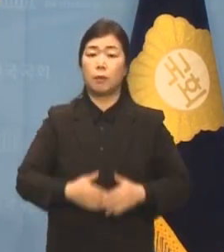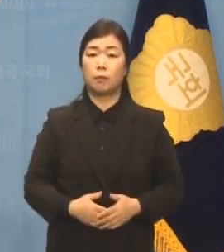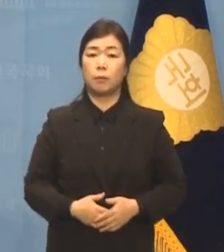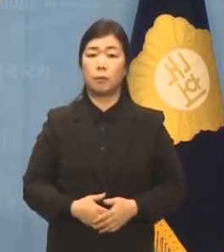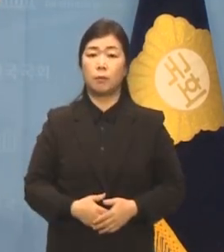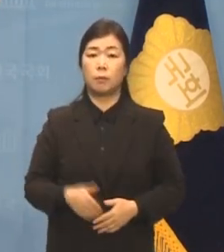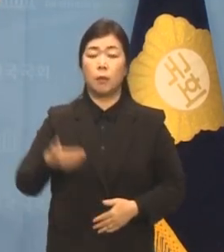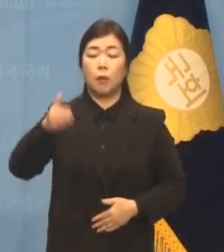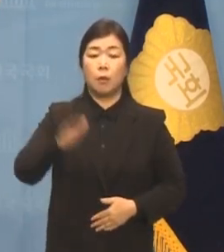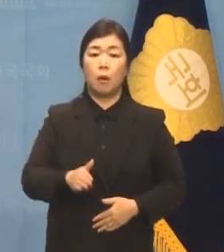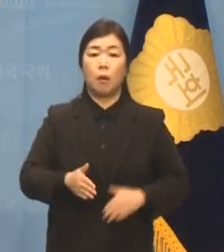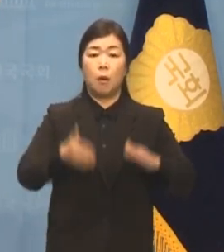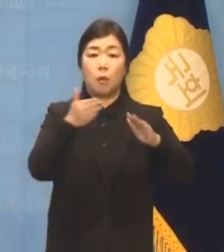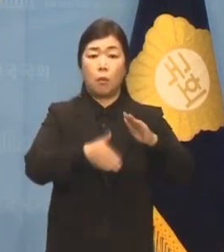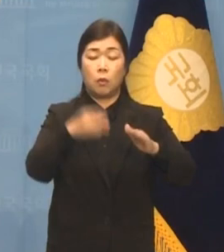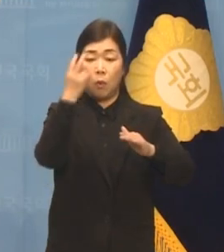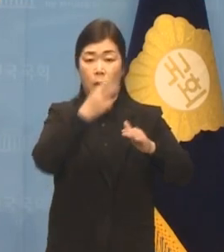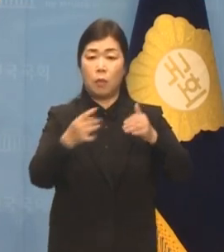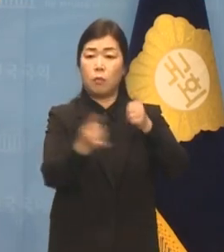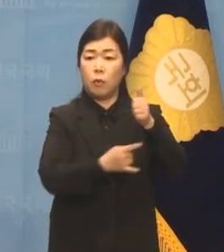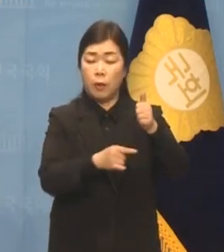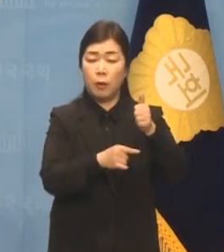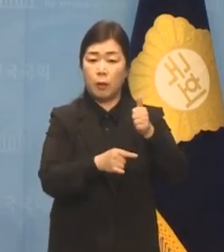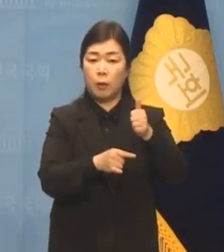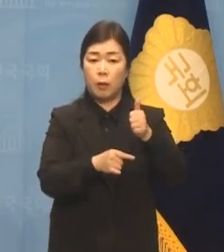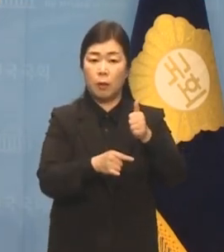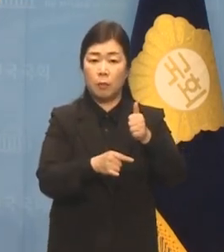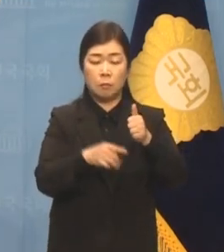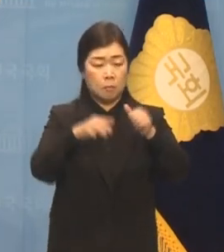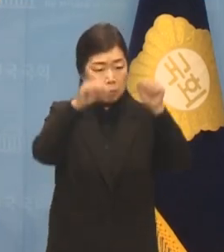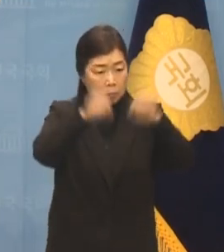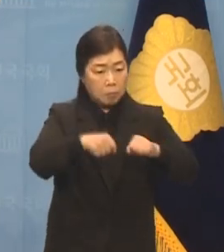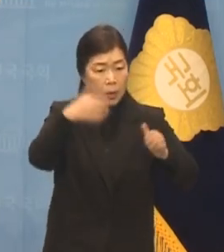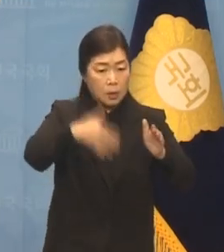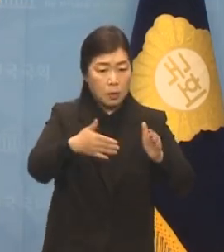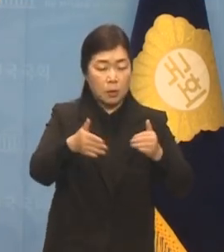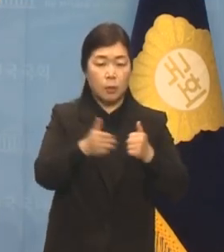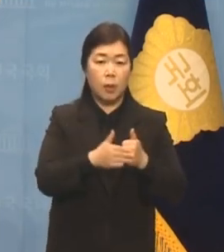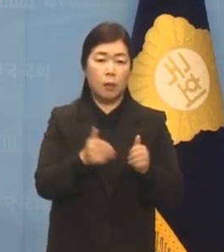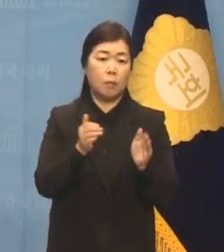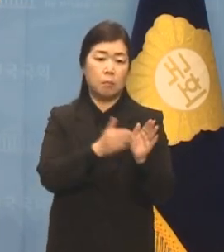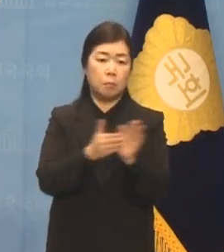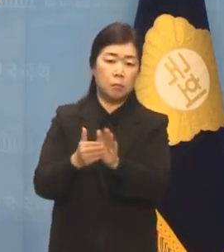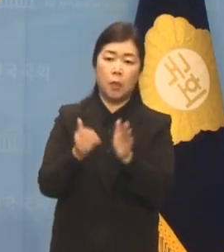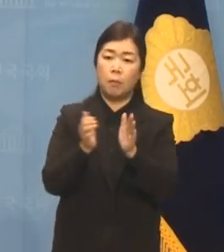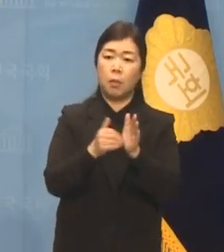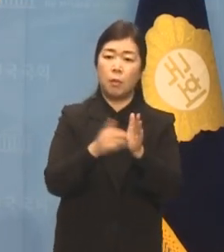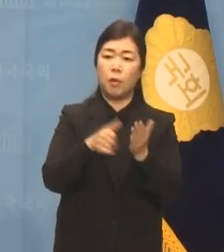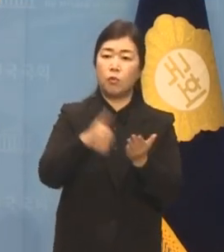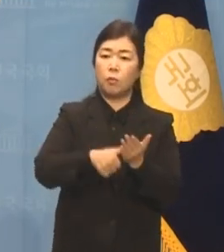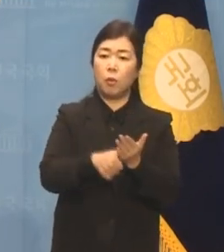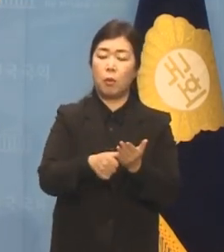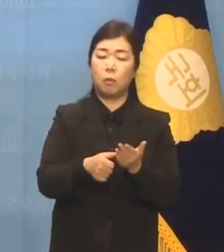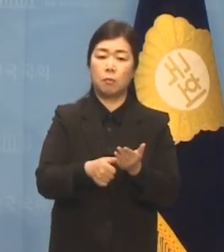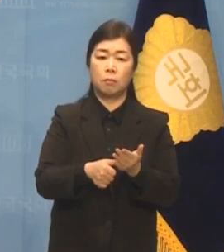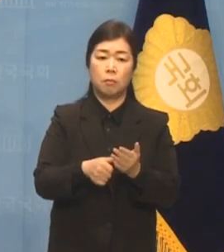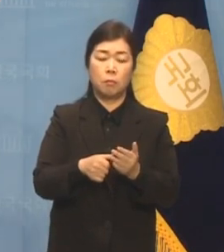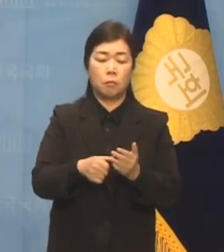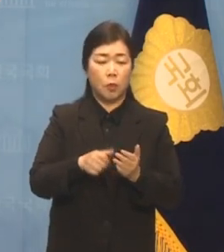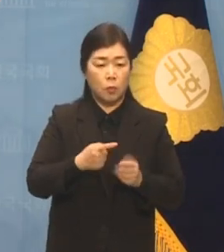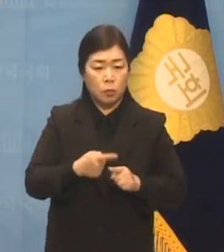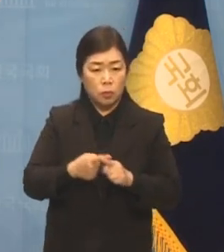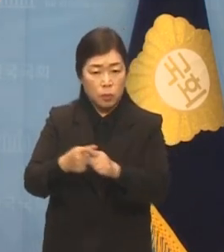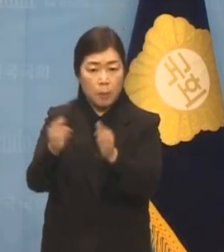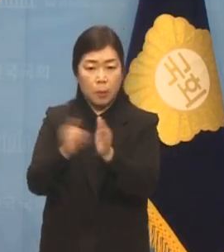그러나 공관위는 합의가 되지 않자 유례없는 무기명 비밀투표로 공천 배제를 결정하였습니다.